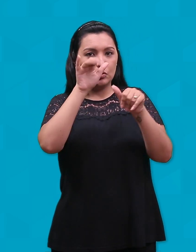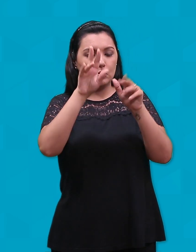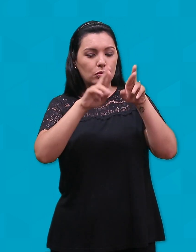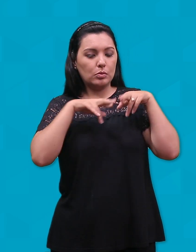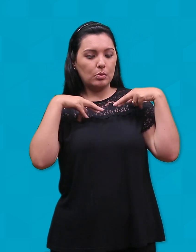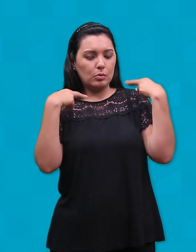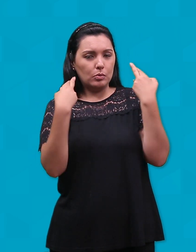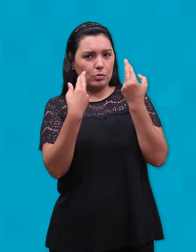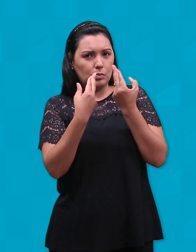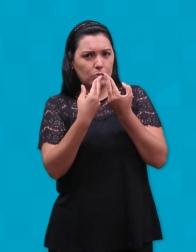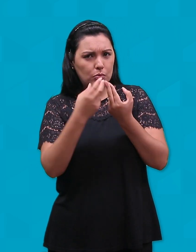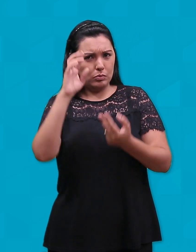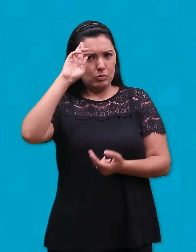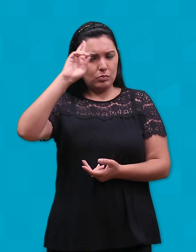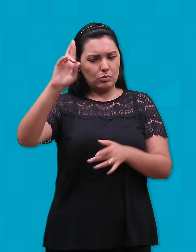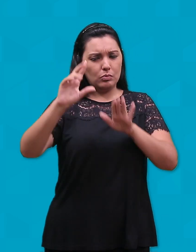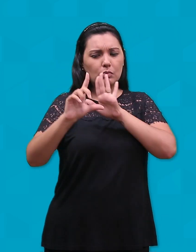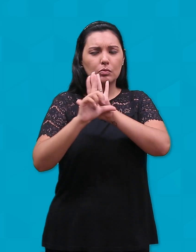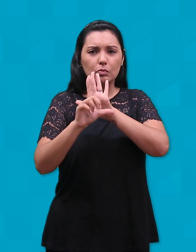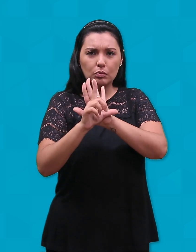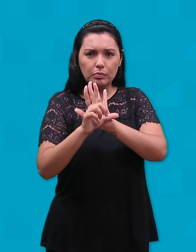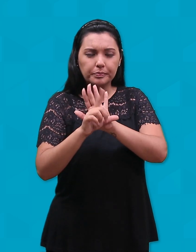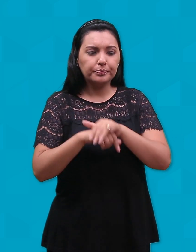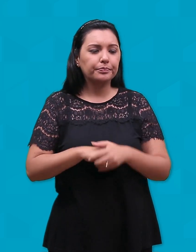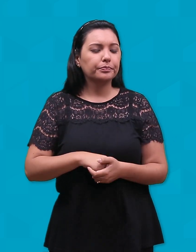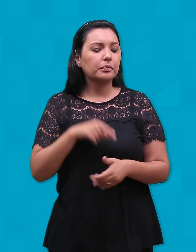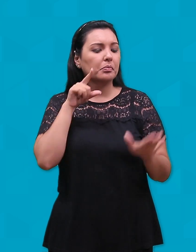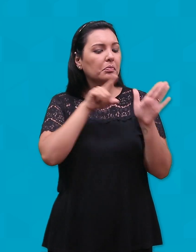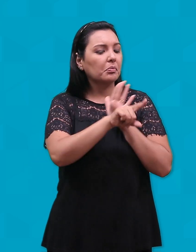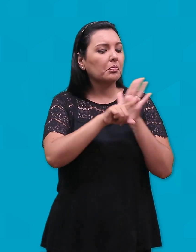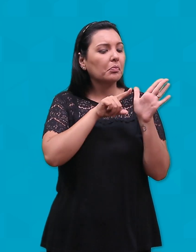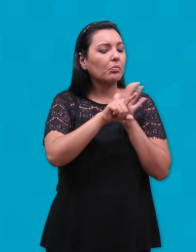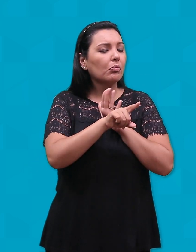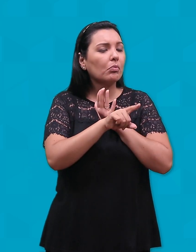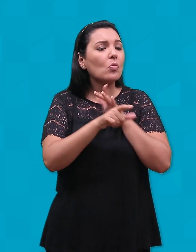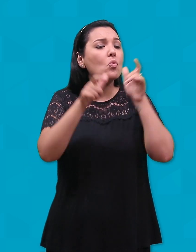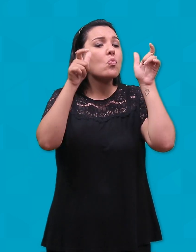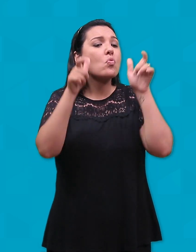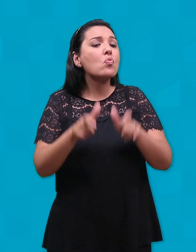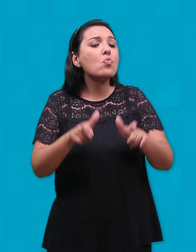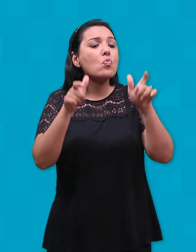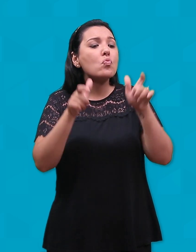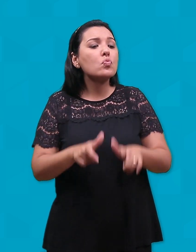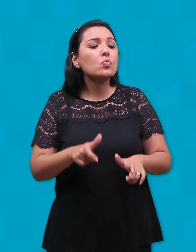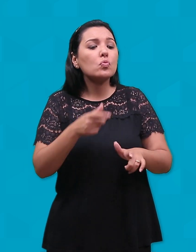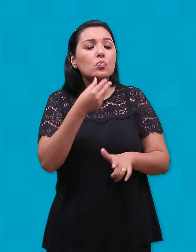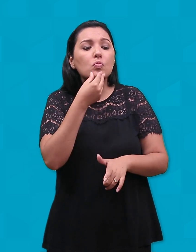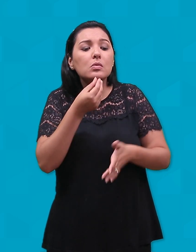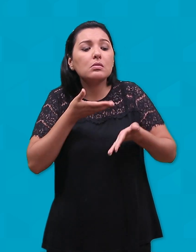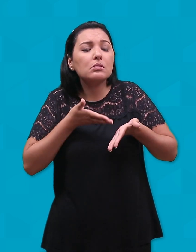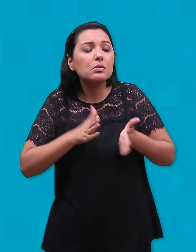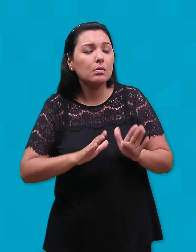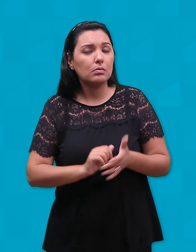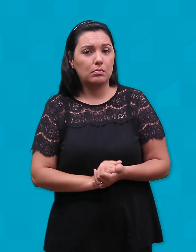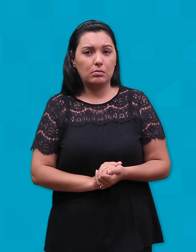sacerdotes e os mestres da lei, perguntava-lhes onde o Messias deveria nascer. Eles